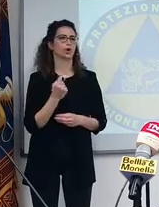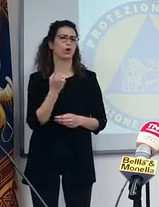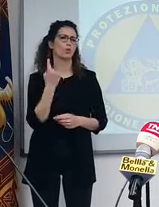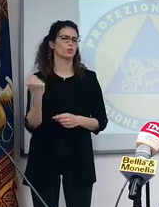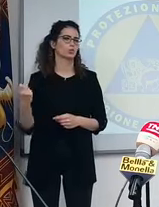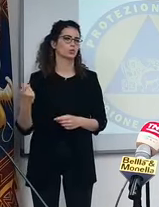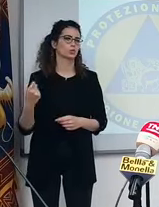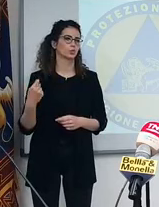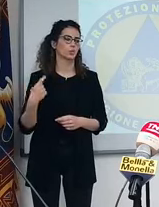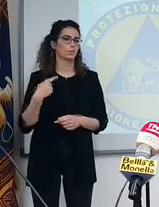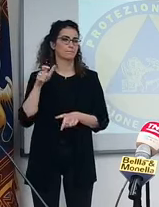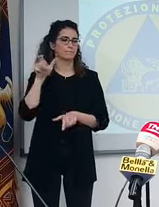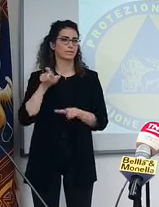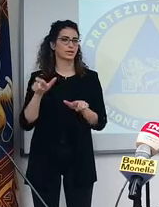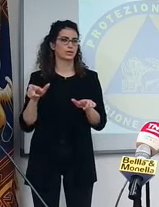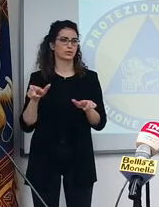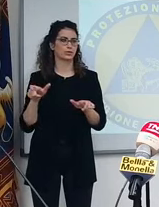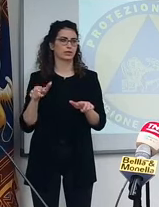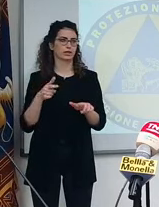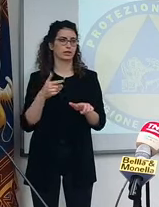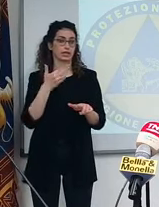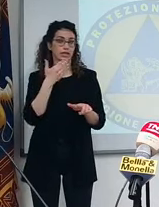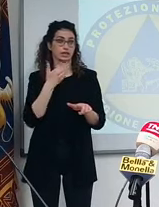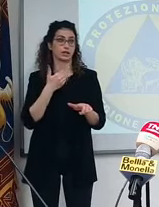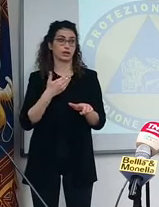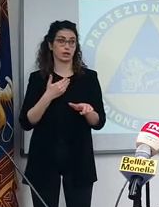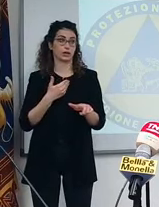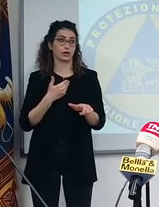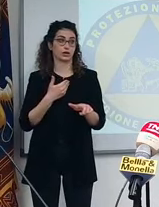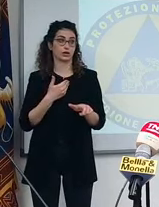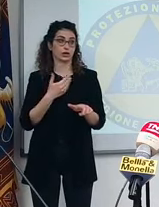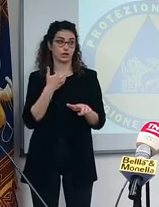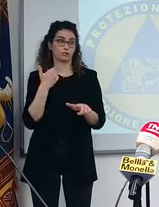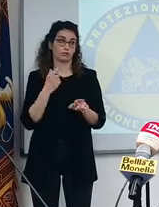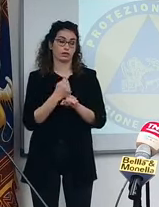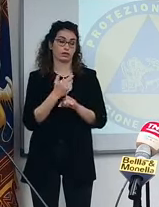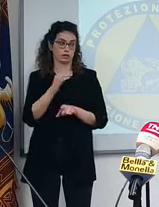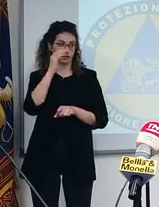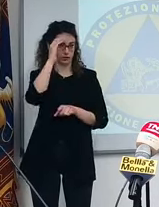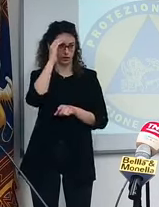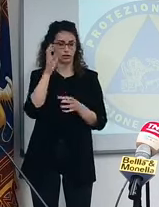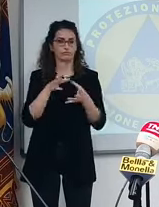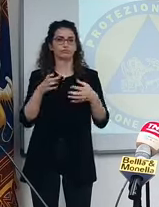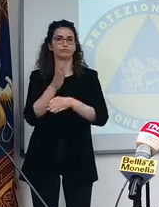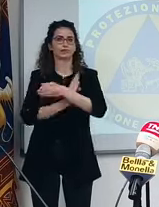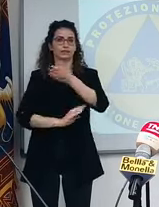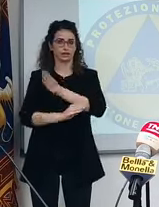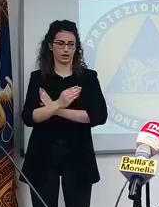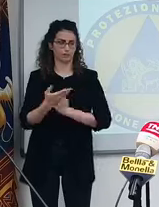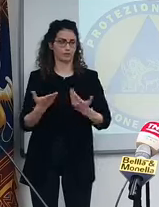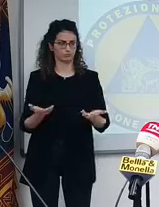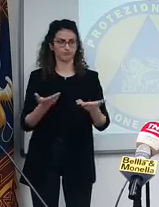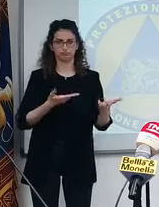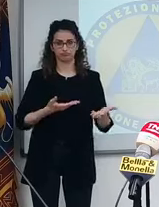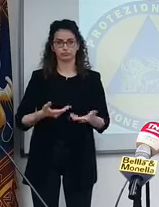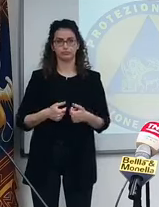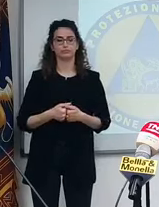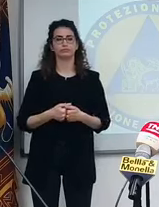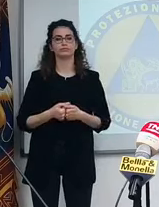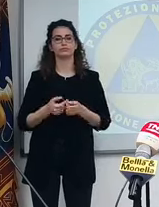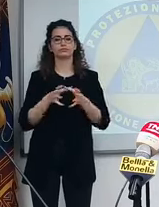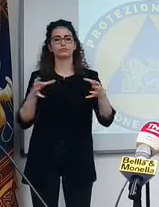segnalazione da persone che secondo me hanno titolo per essere ascoltate, cioè i disabili. I disabili